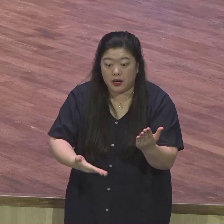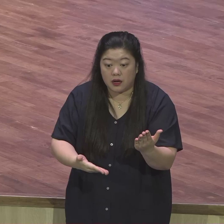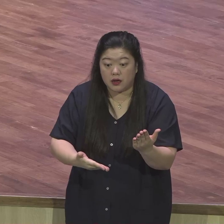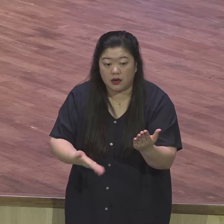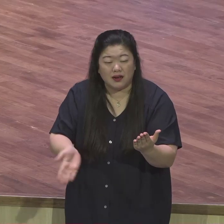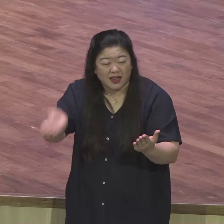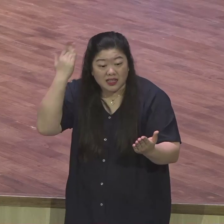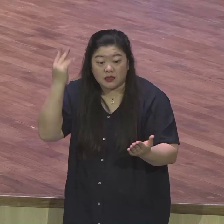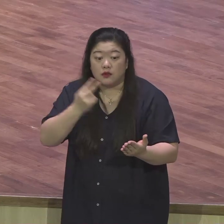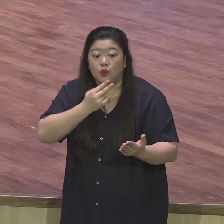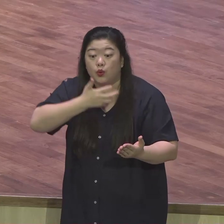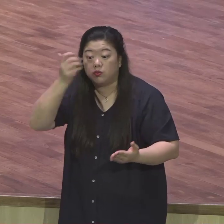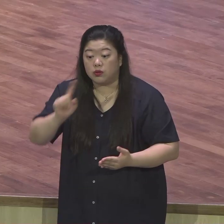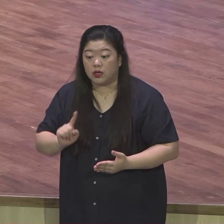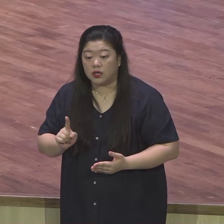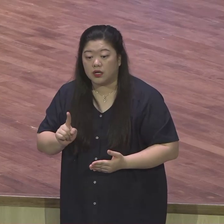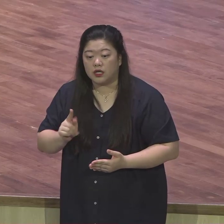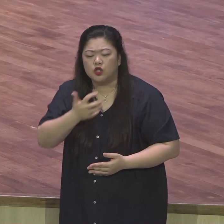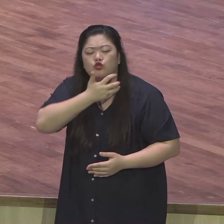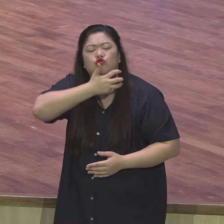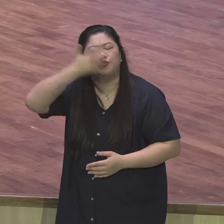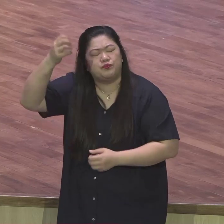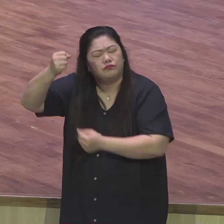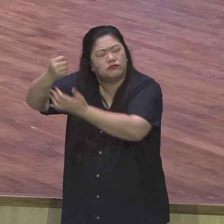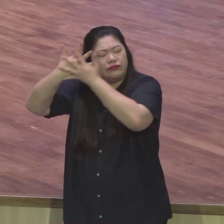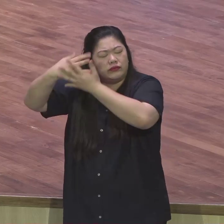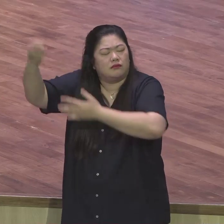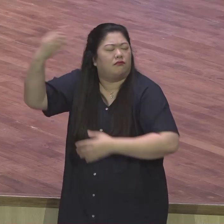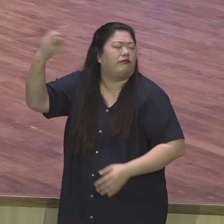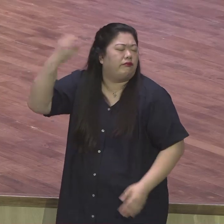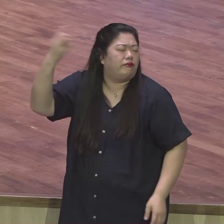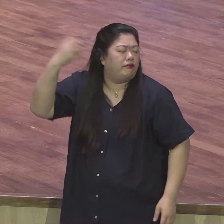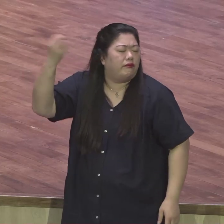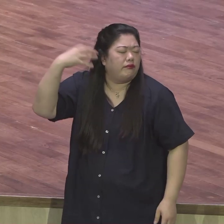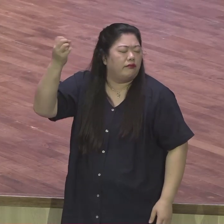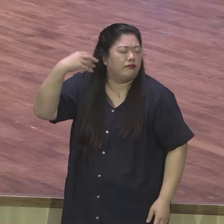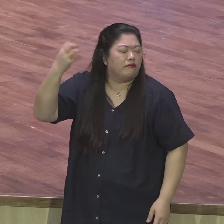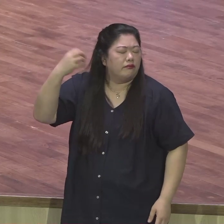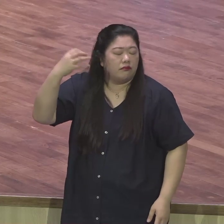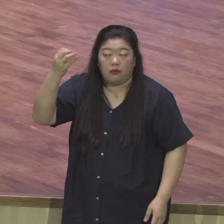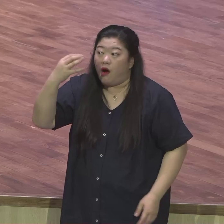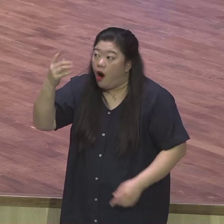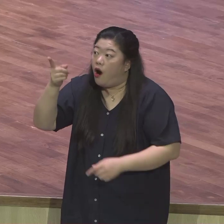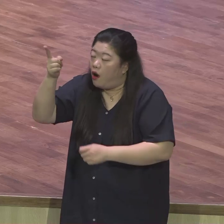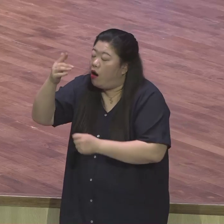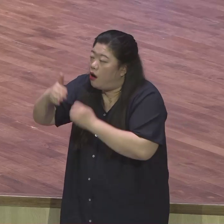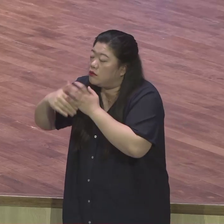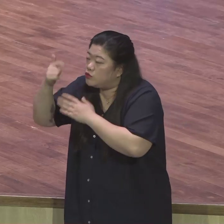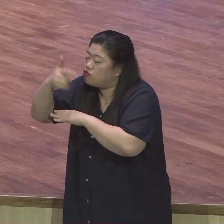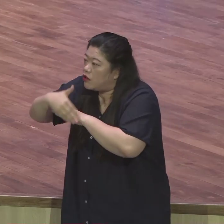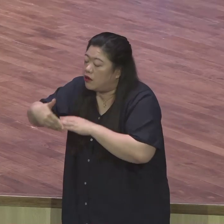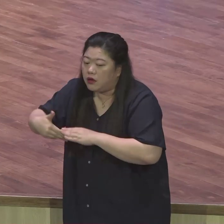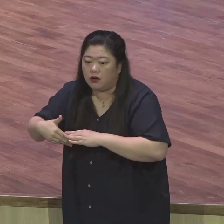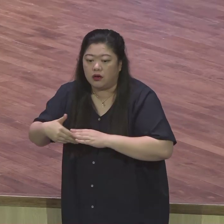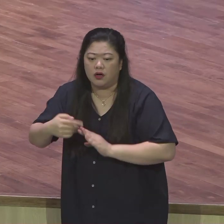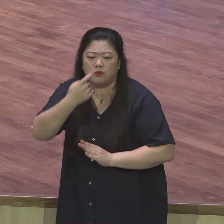꿈이 하나님께서 주신 요섭은 꿈을 꿈이 단순히 꿈이 아니라 하나님의 은약에